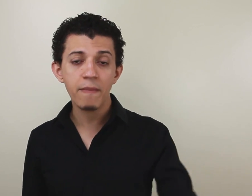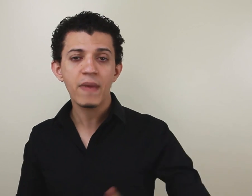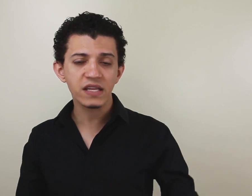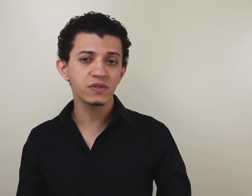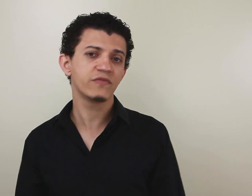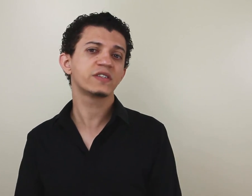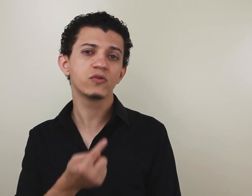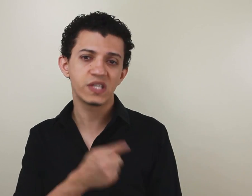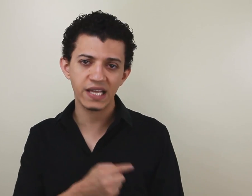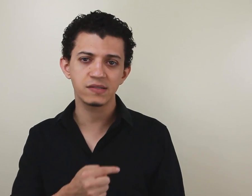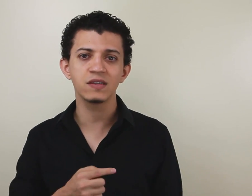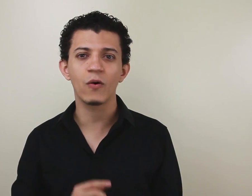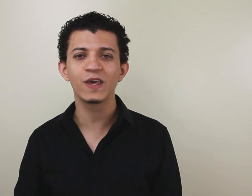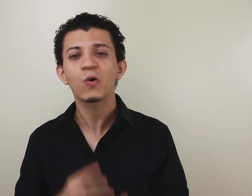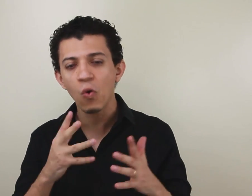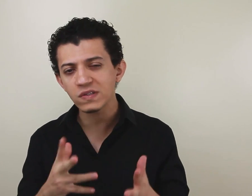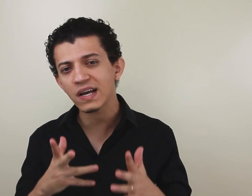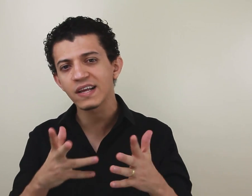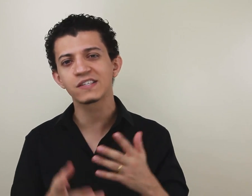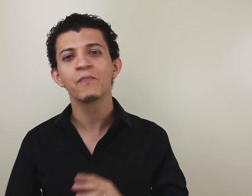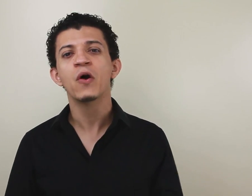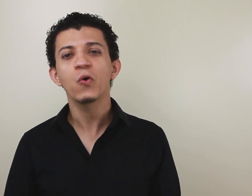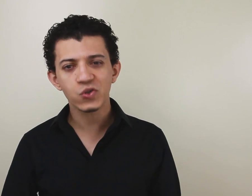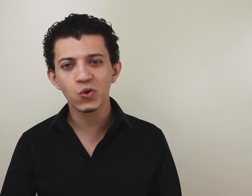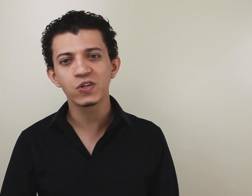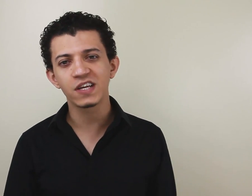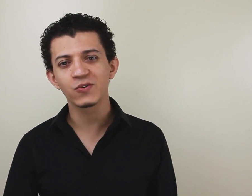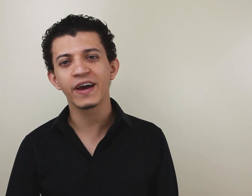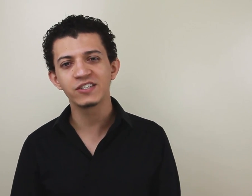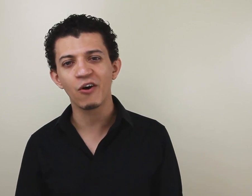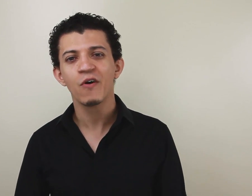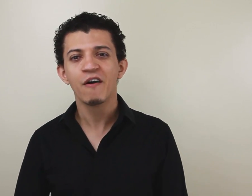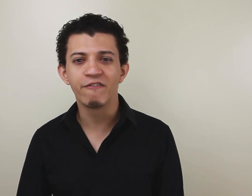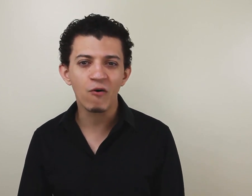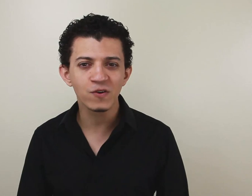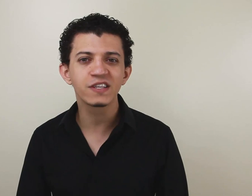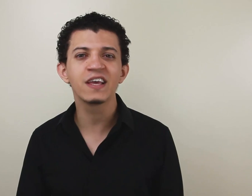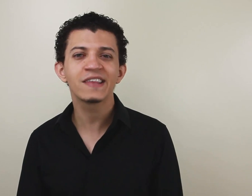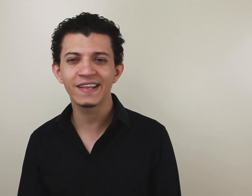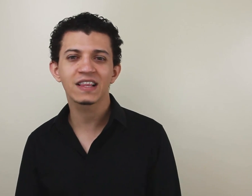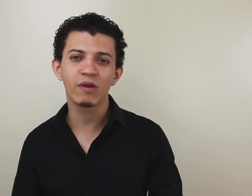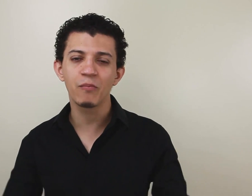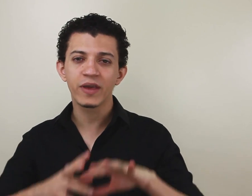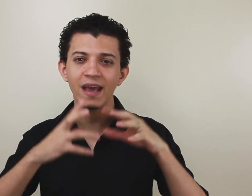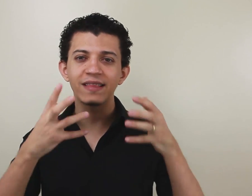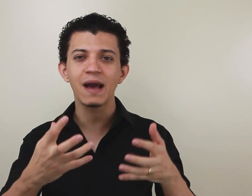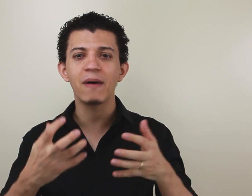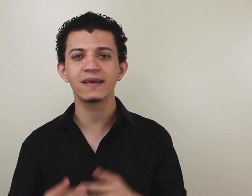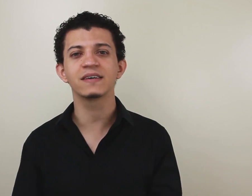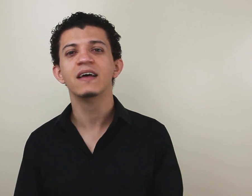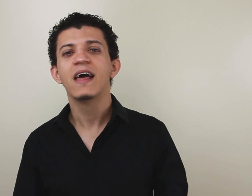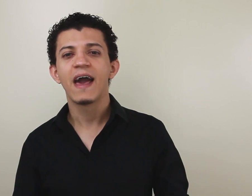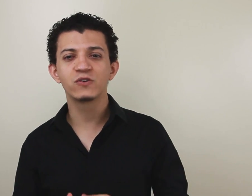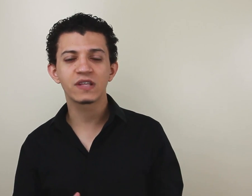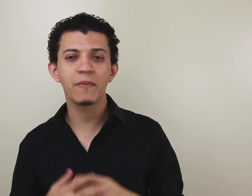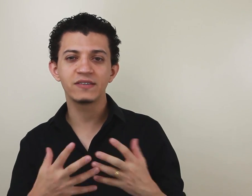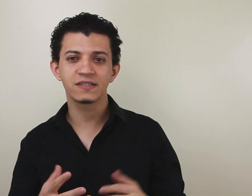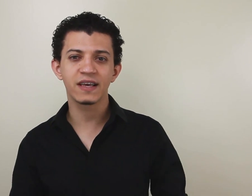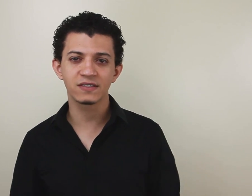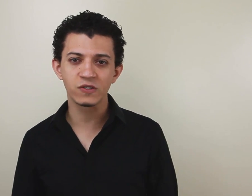aí, mesmo se você usar esse sinal aqui, com certeza, os surdos da sua região vão conseguir entender também, porque a ideia básica é justamente essa questão